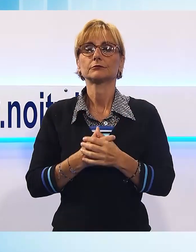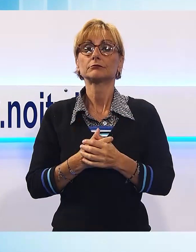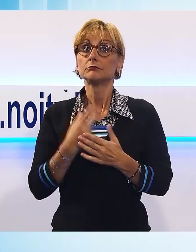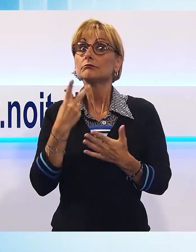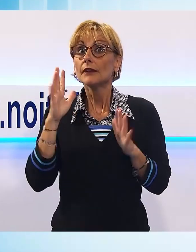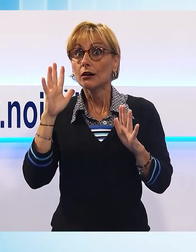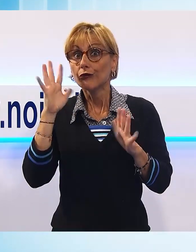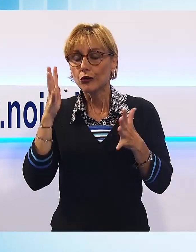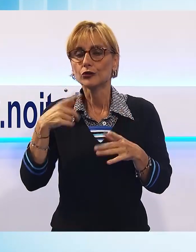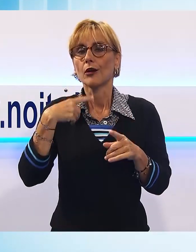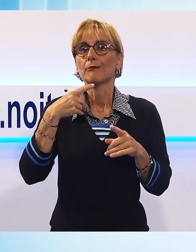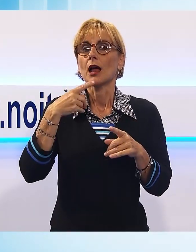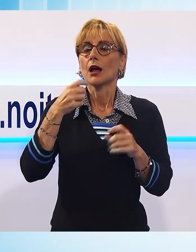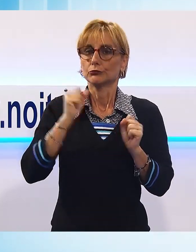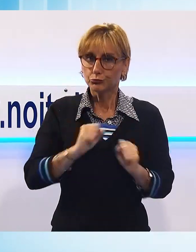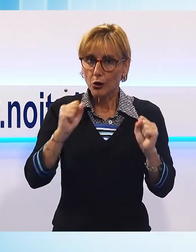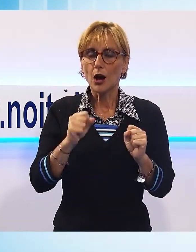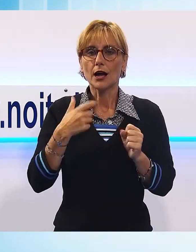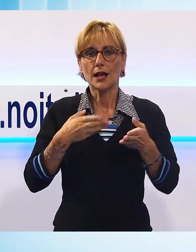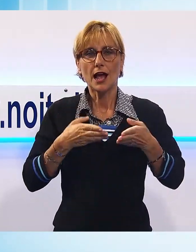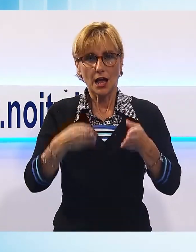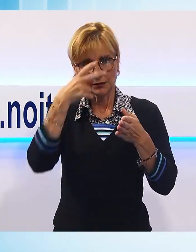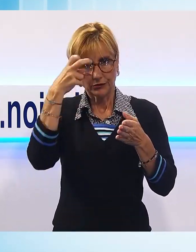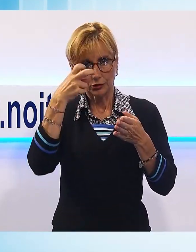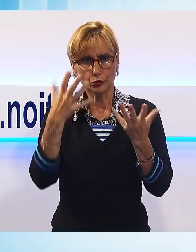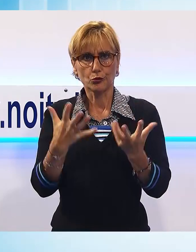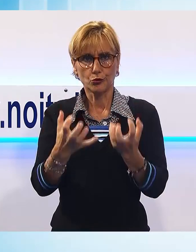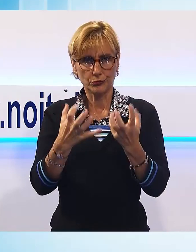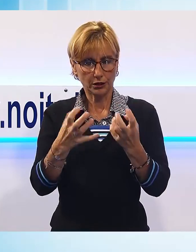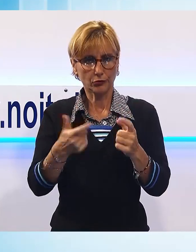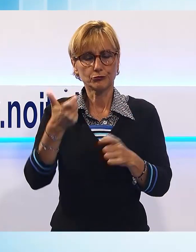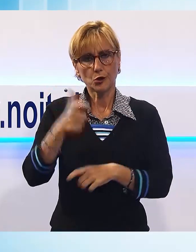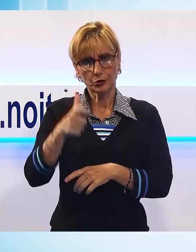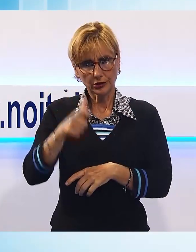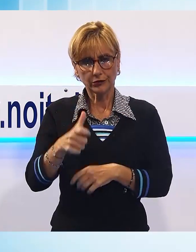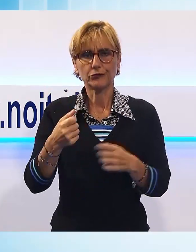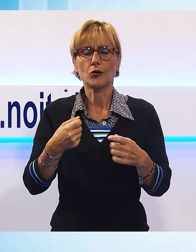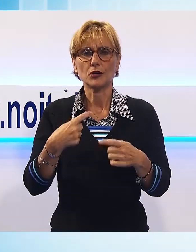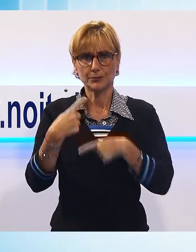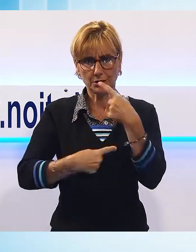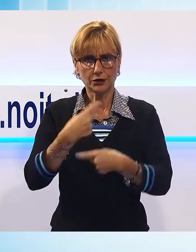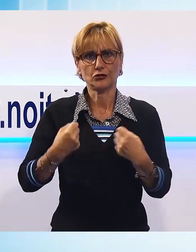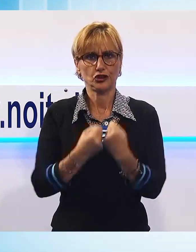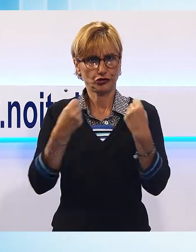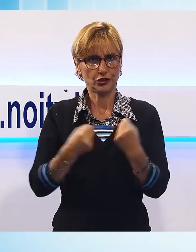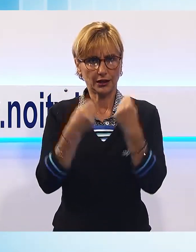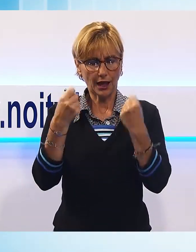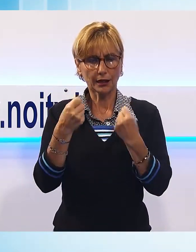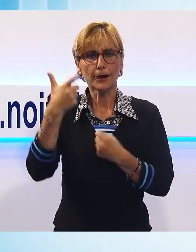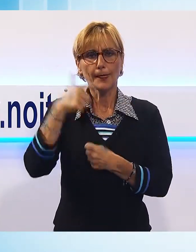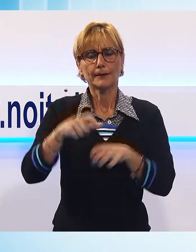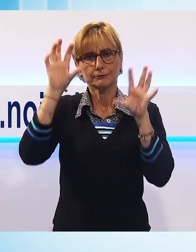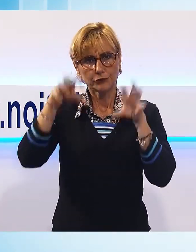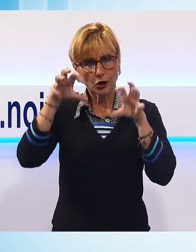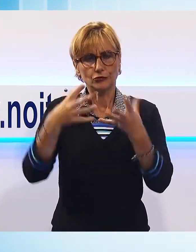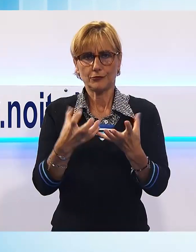influito l'asfalto umido di stamattina, dato che in questo tratto di strada più volte si sono verificati incidenti a causa del fondo reso viscido da pioggia